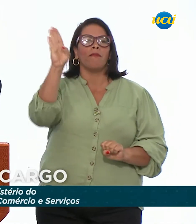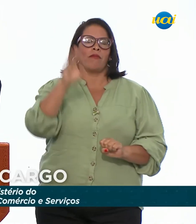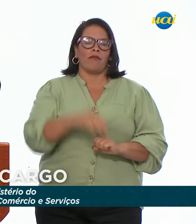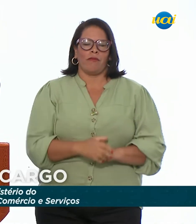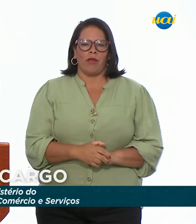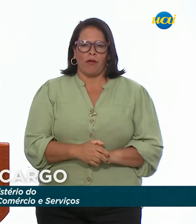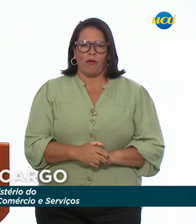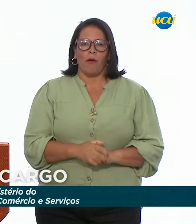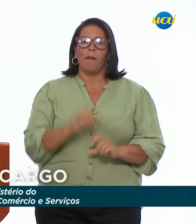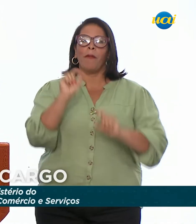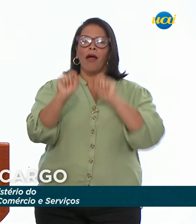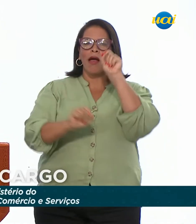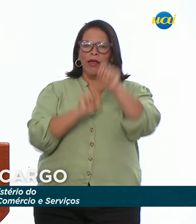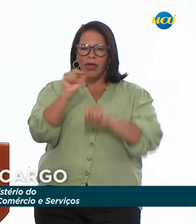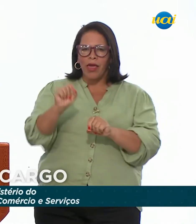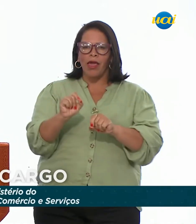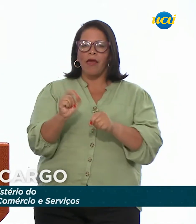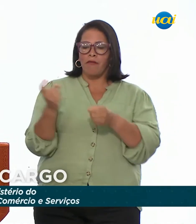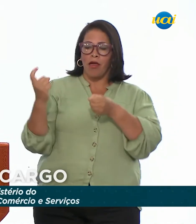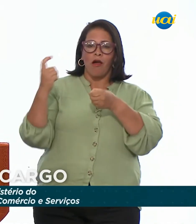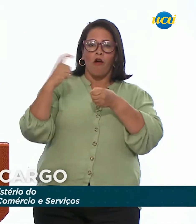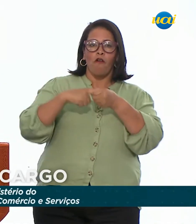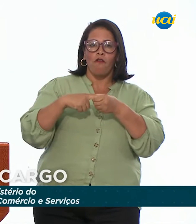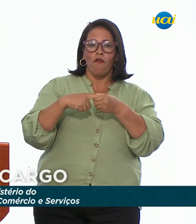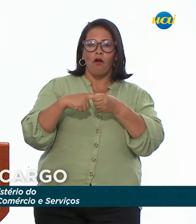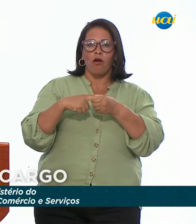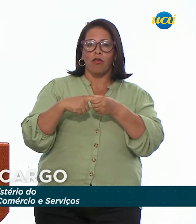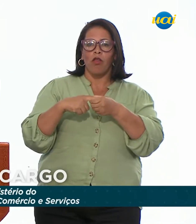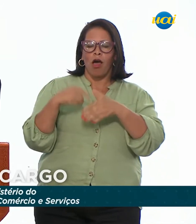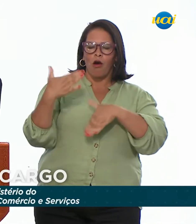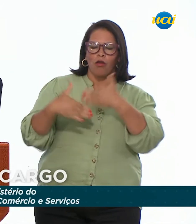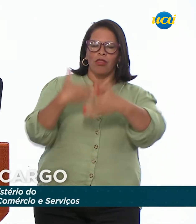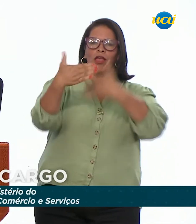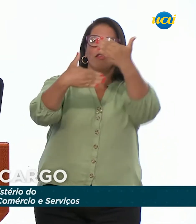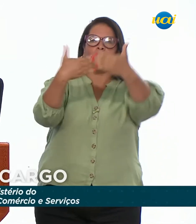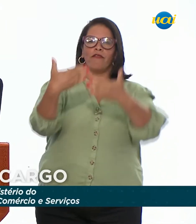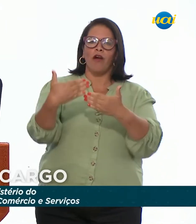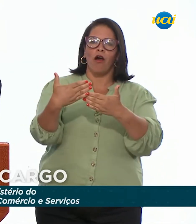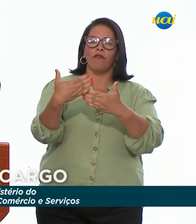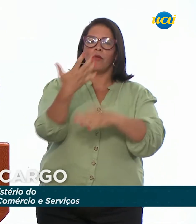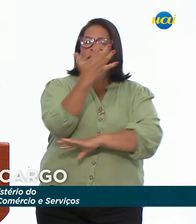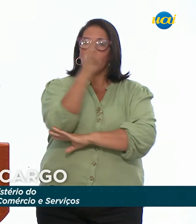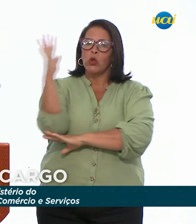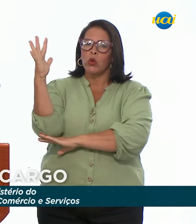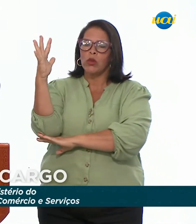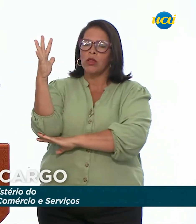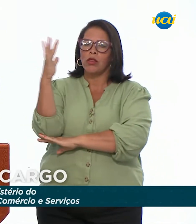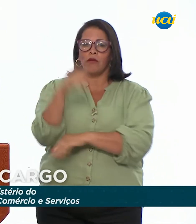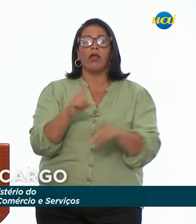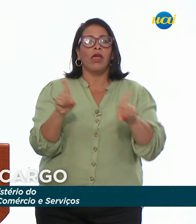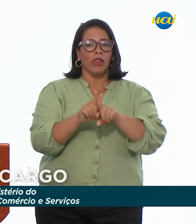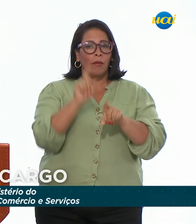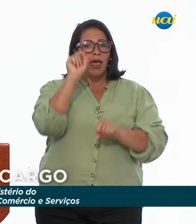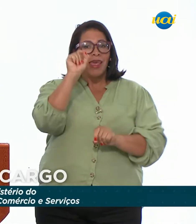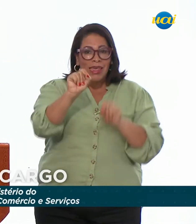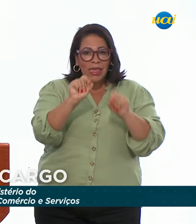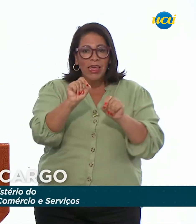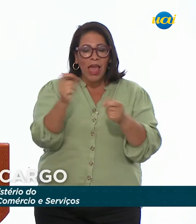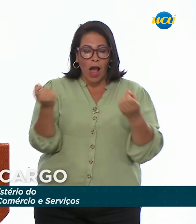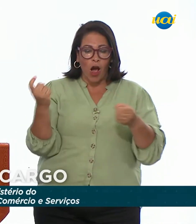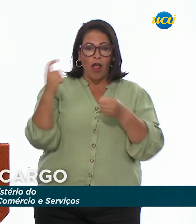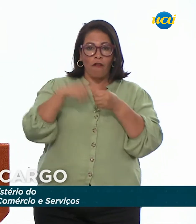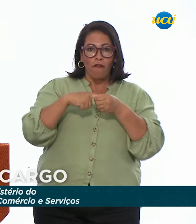para que possa ser retomado o desenvolvimento sustentável e que essa retomada